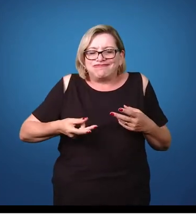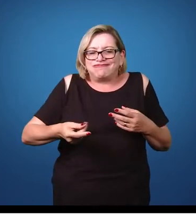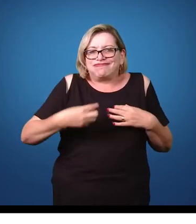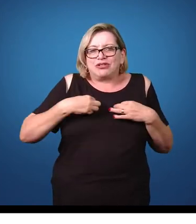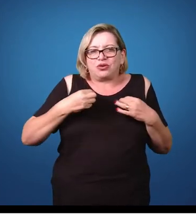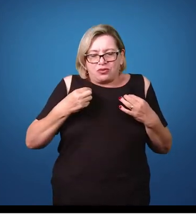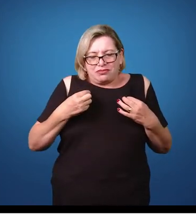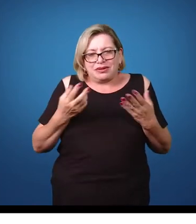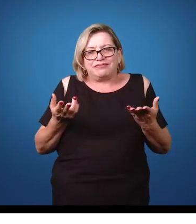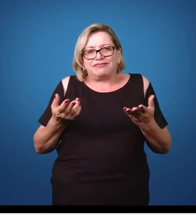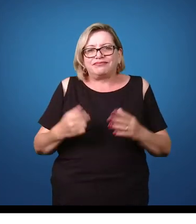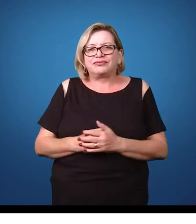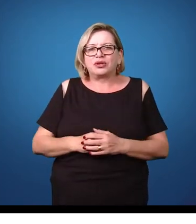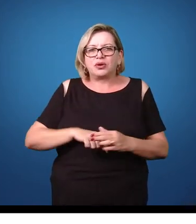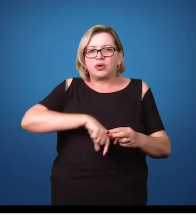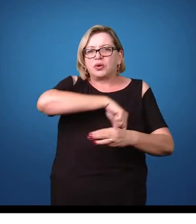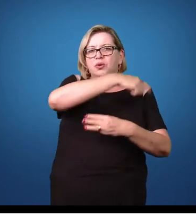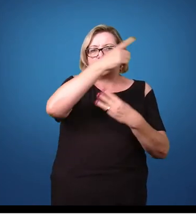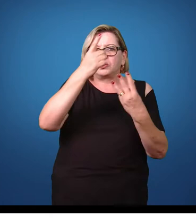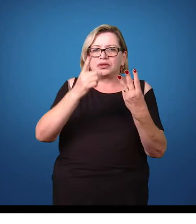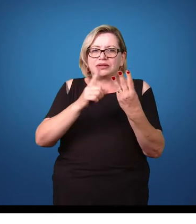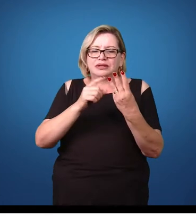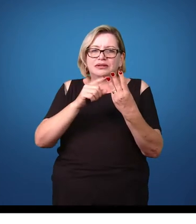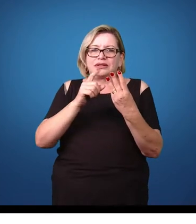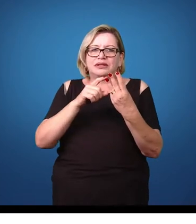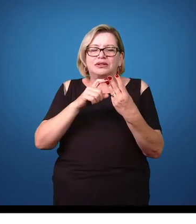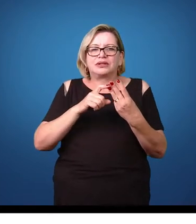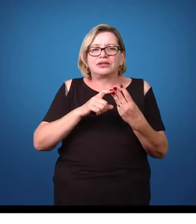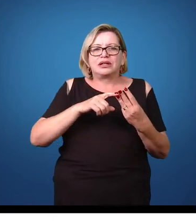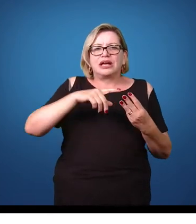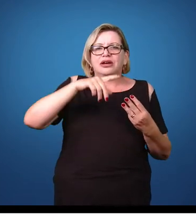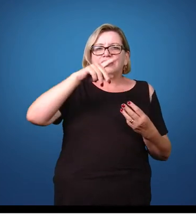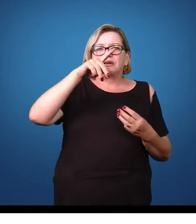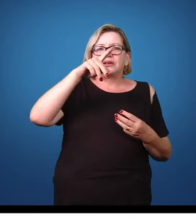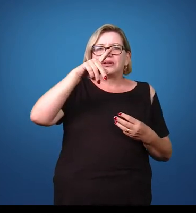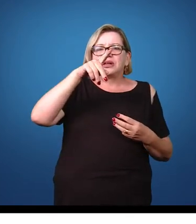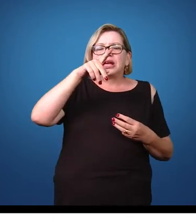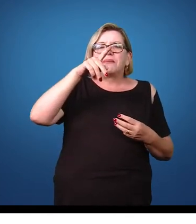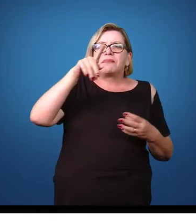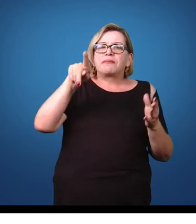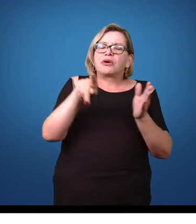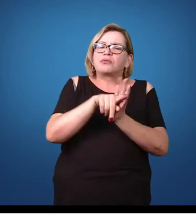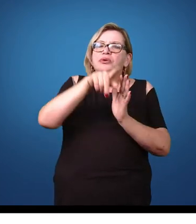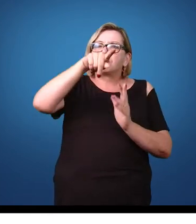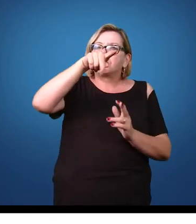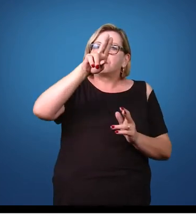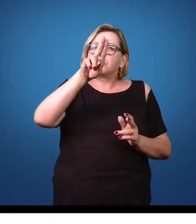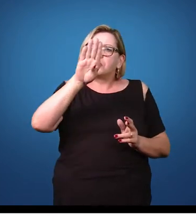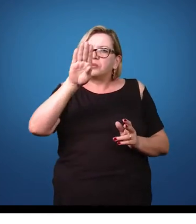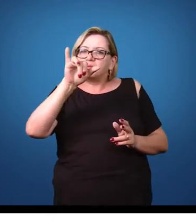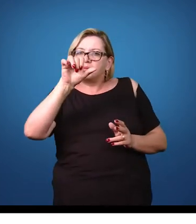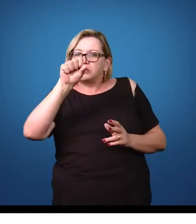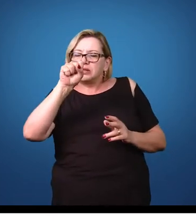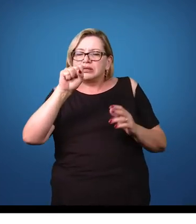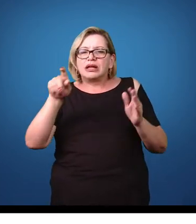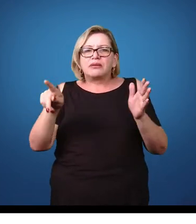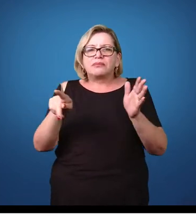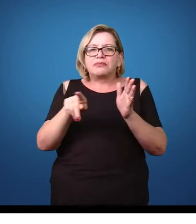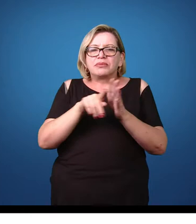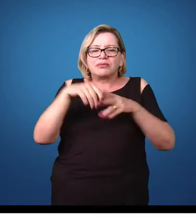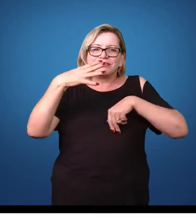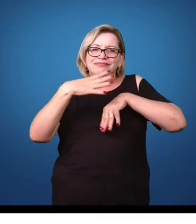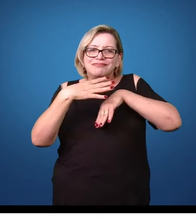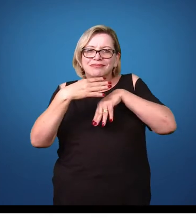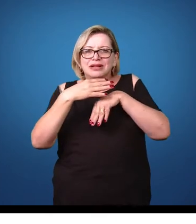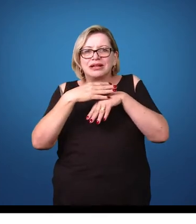muito tempo em determinada roupa. Uma outra forma, uma outra espécie de piolho, optírus pubis. Esse piolho é aquele que é encontrado